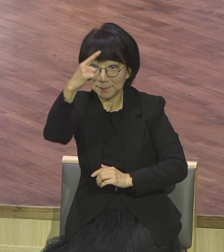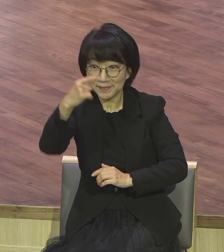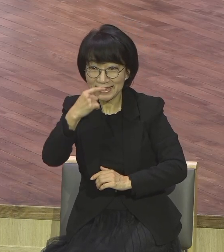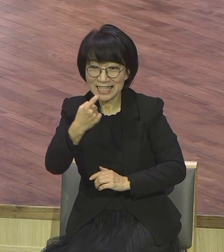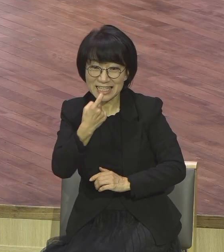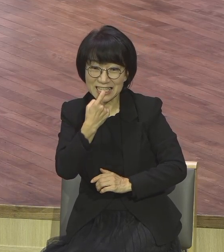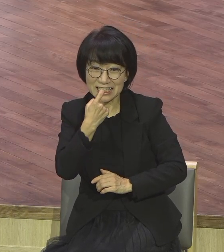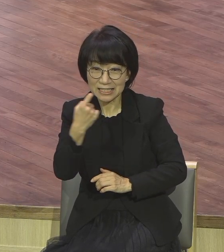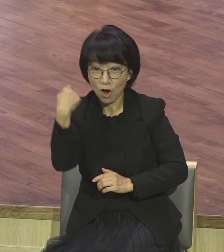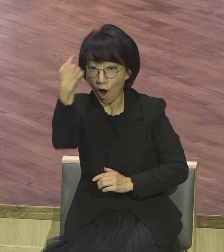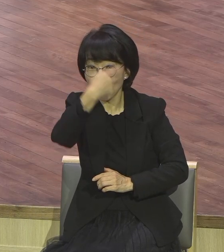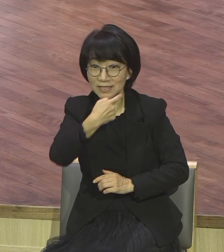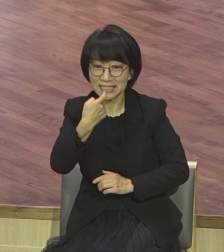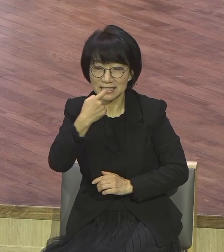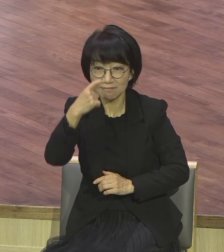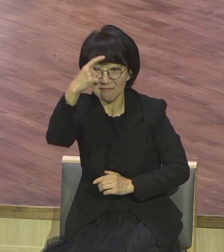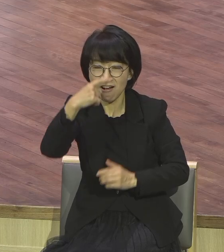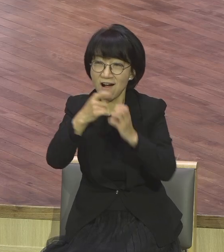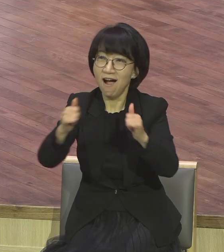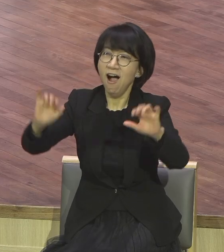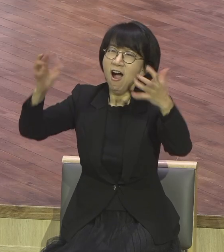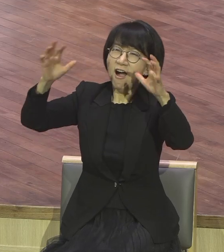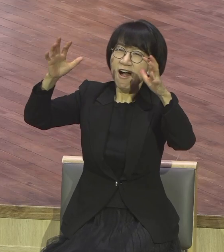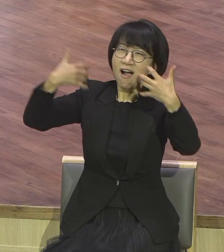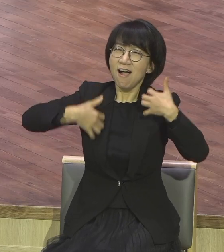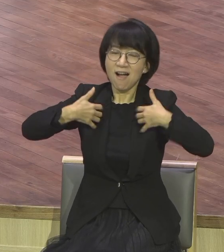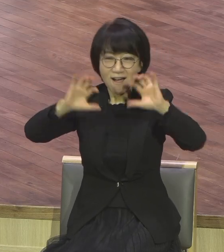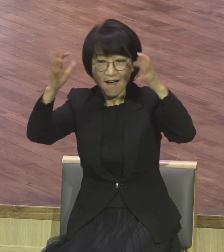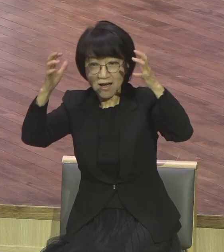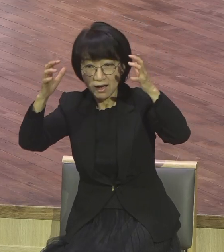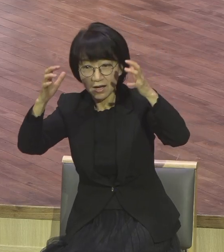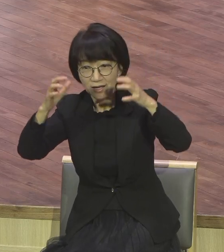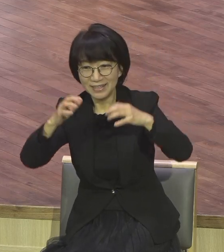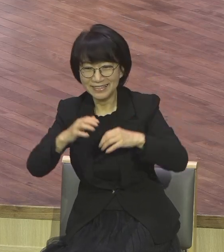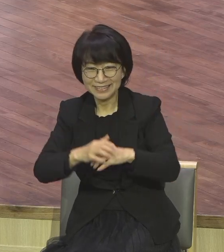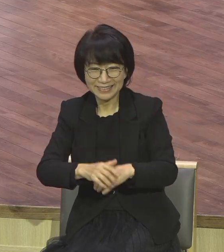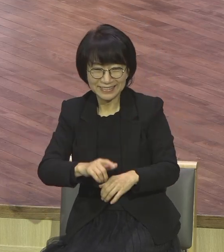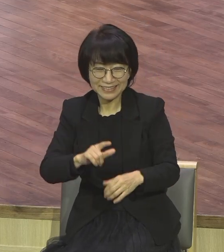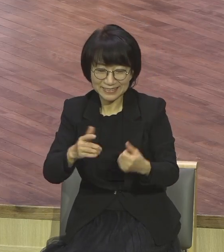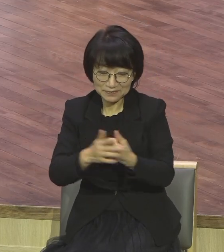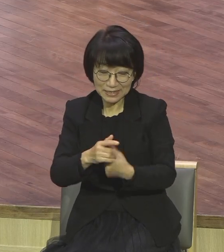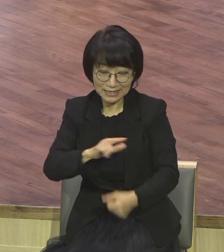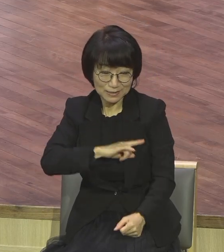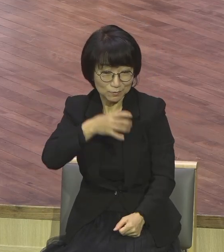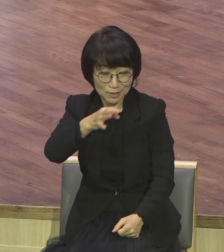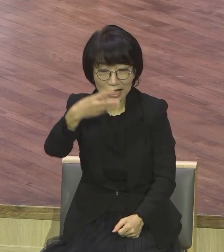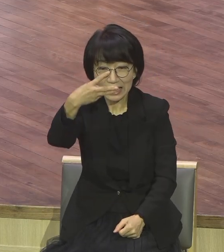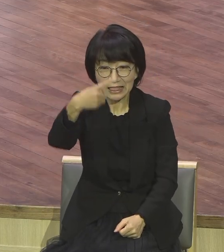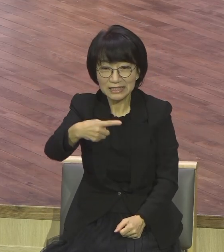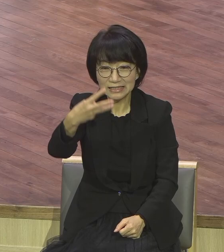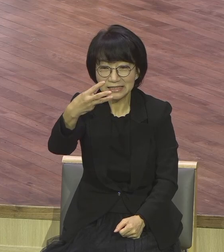이런 트럼프식 정치를 트럼피즘이라고 합니다. 트럼피즘이라고 생겼는데 백인보수층